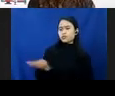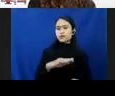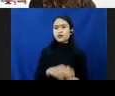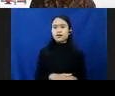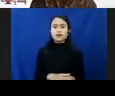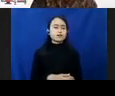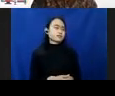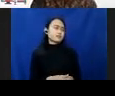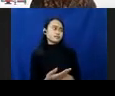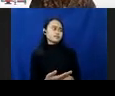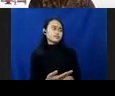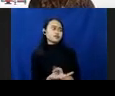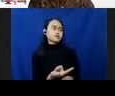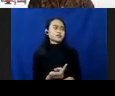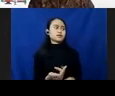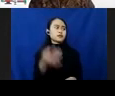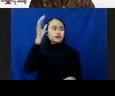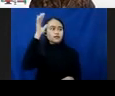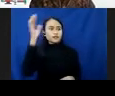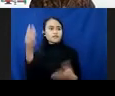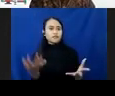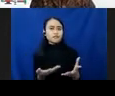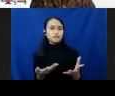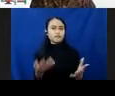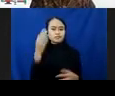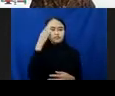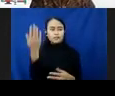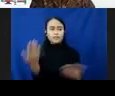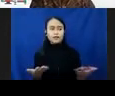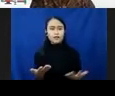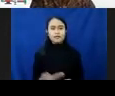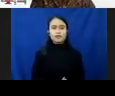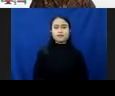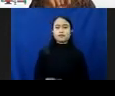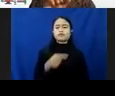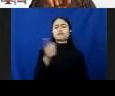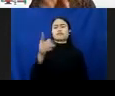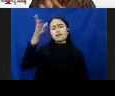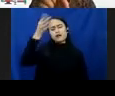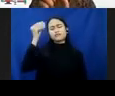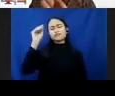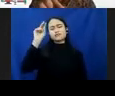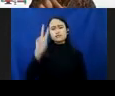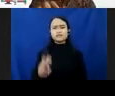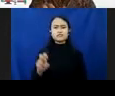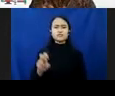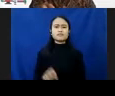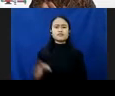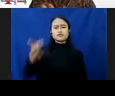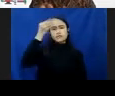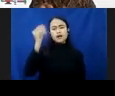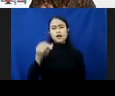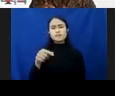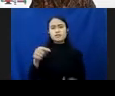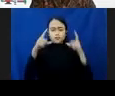Masa nggak tahu sih? Ada pertanyaan saya, masak nggak tahu? Anda harus tahu. Itu gambar porno yang mengandung kecabulan